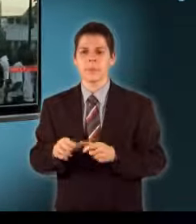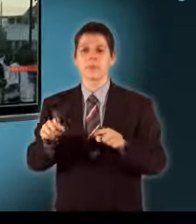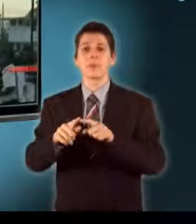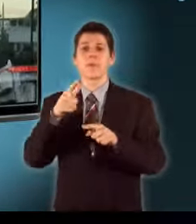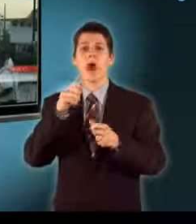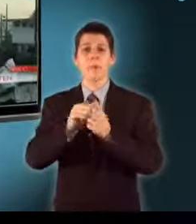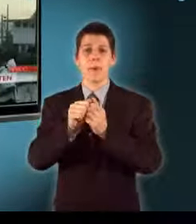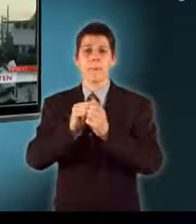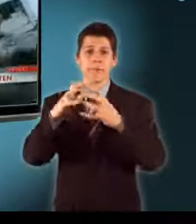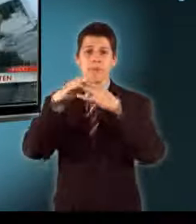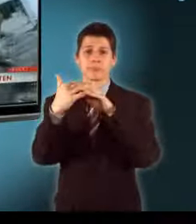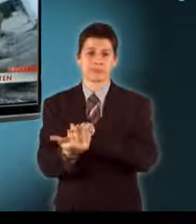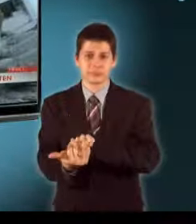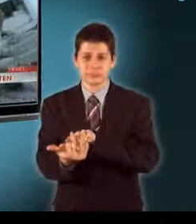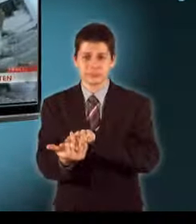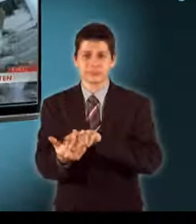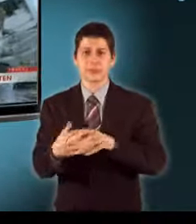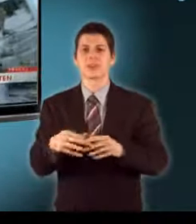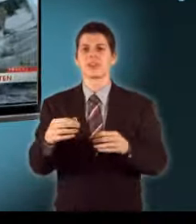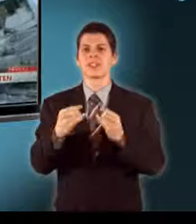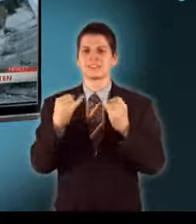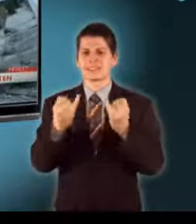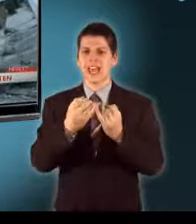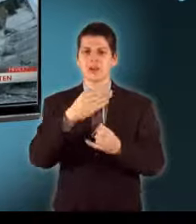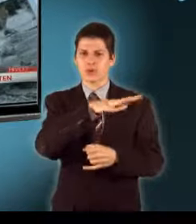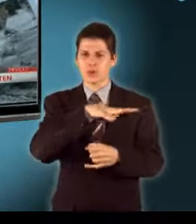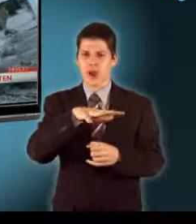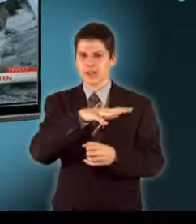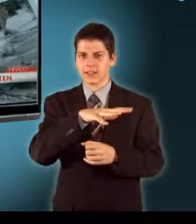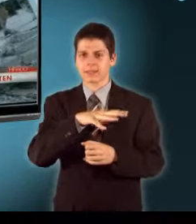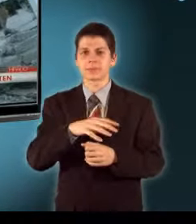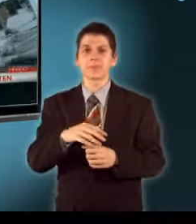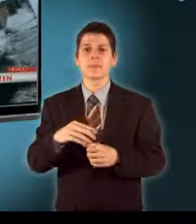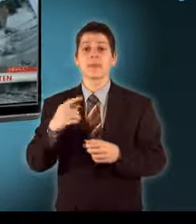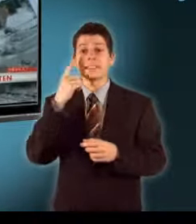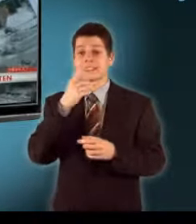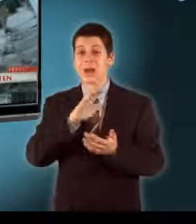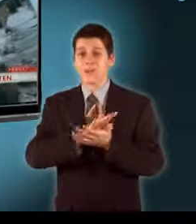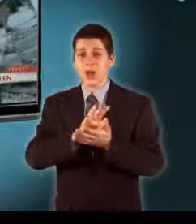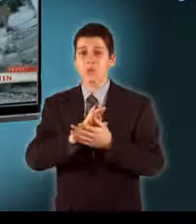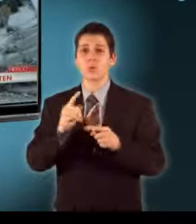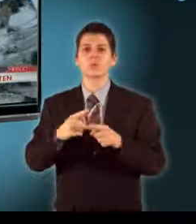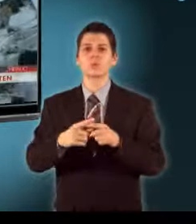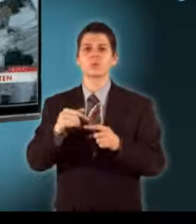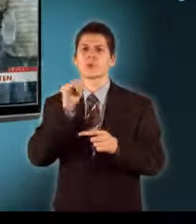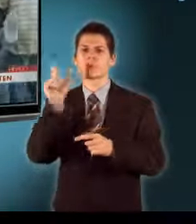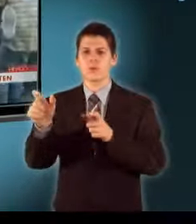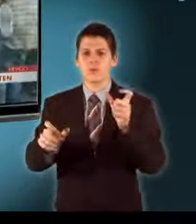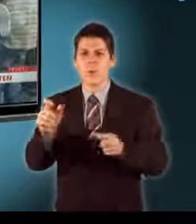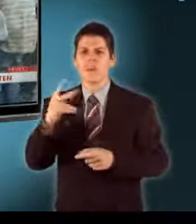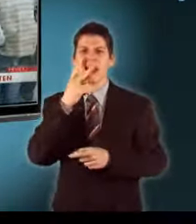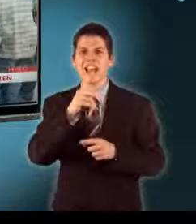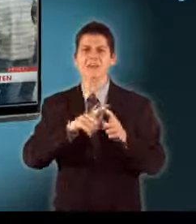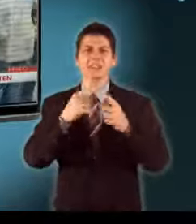Kártyavárként döltek össze az épületek Hiszpaniola szigetének nyugati felén, Haitin Szemtanúk és külföldi tudósítók szerint